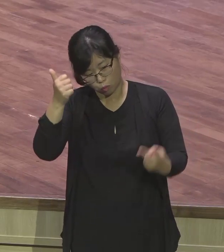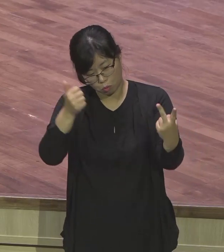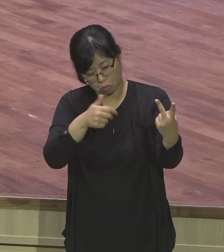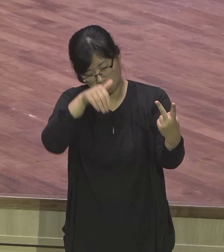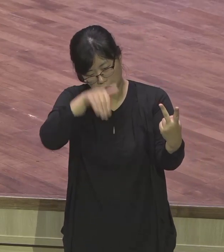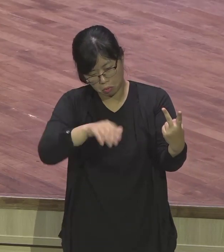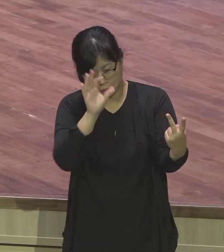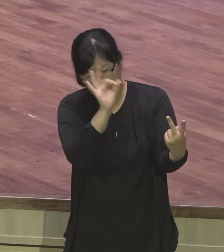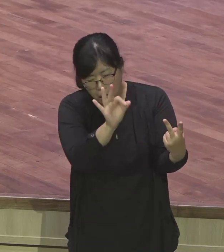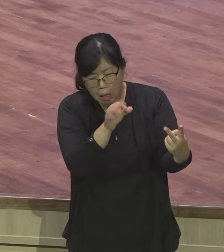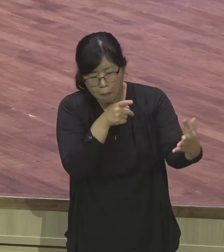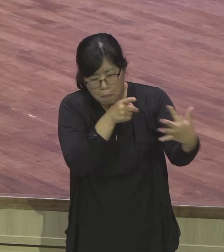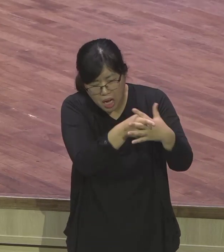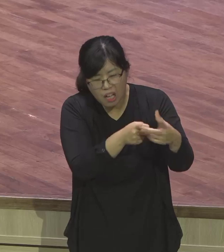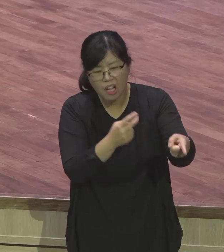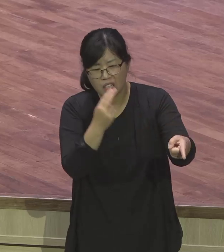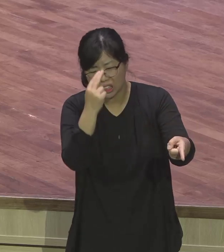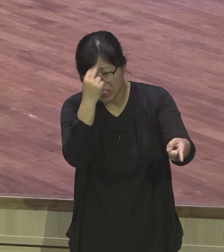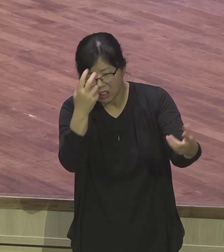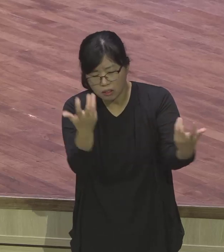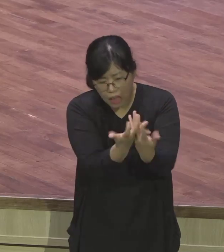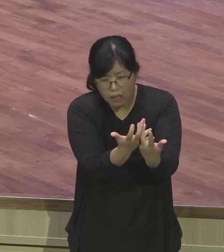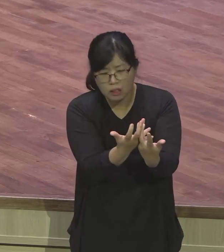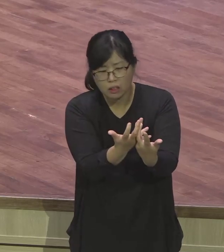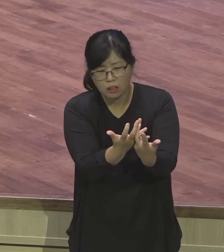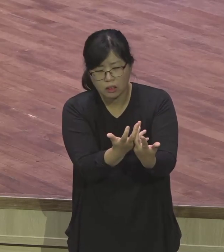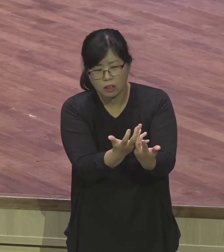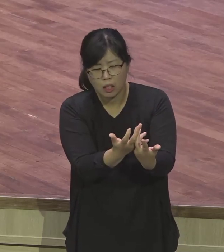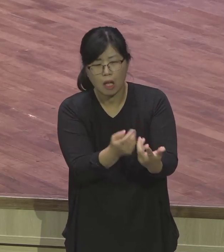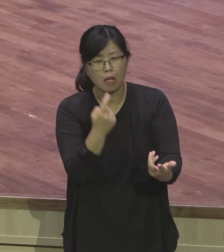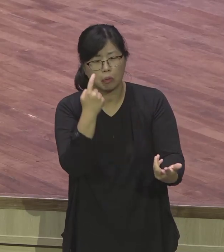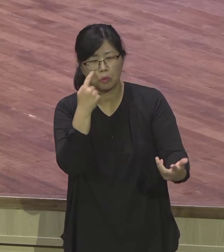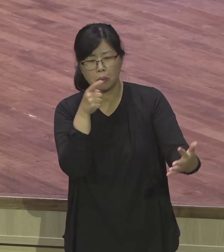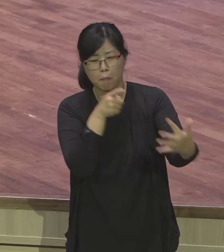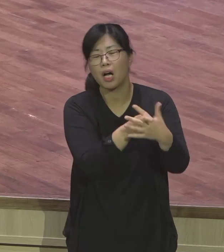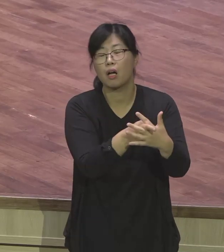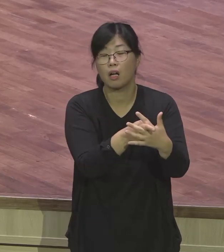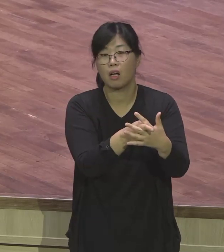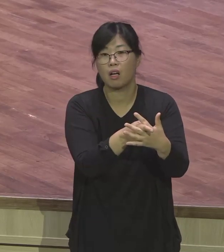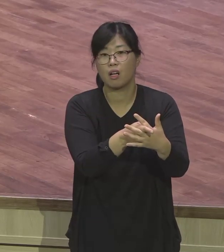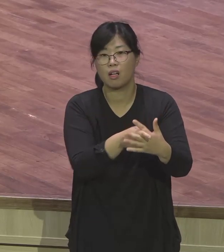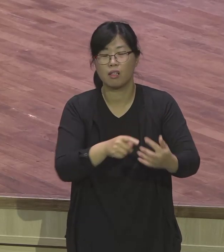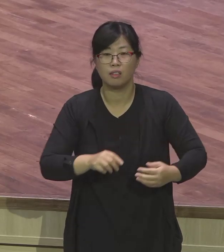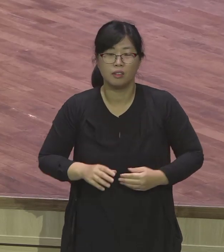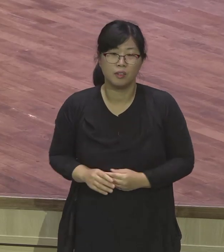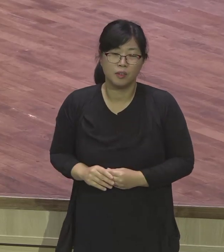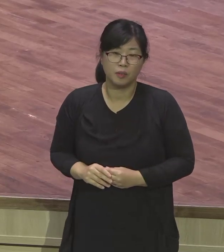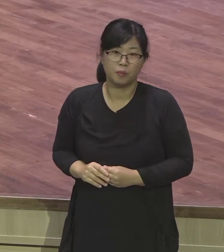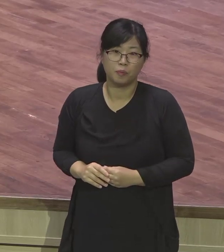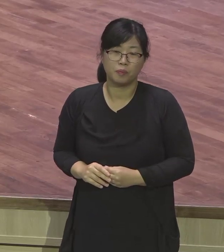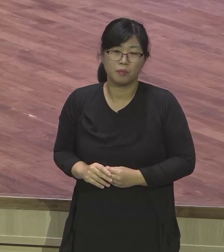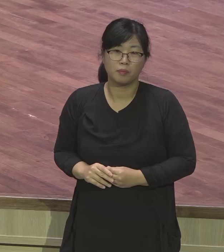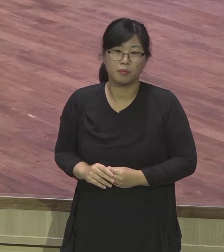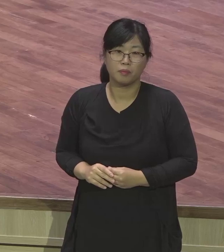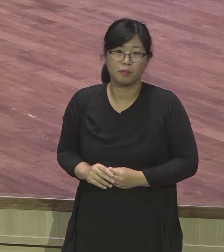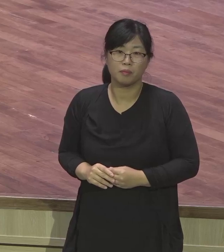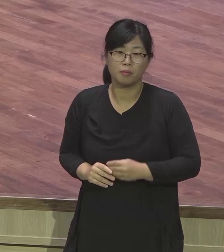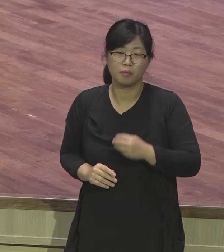그러니까 어느 것 하나 허순하게 넘어가지 않았어요. 자기가 지금 섬겨될